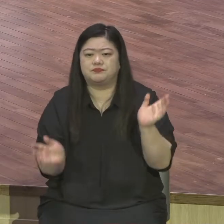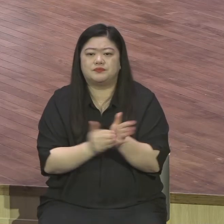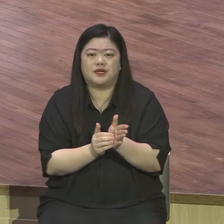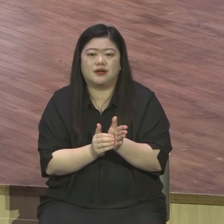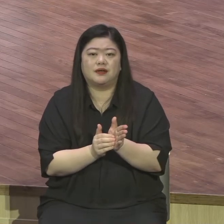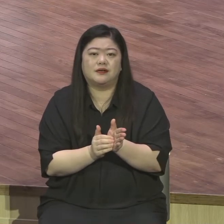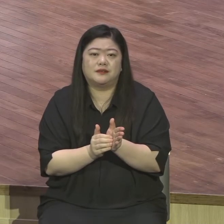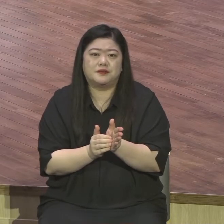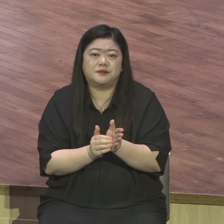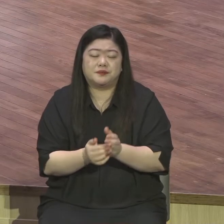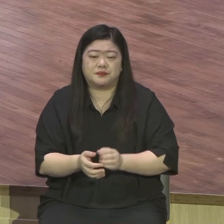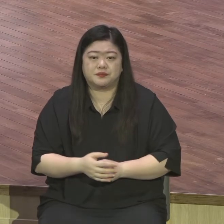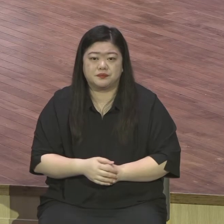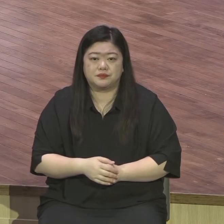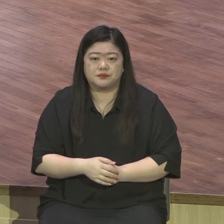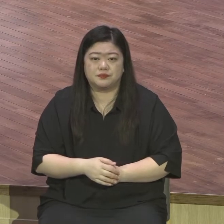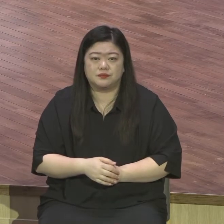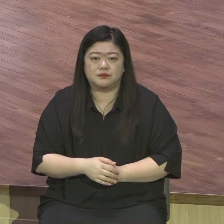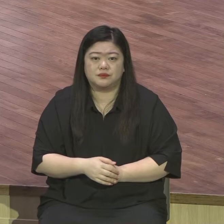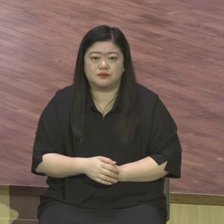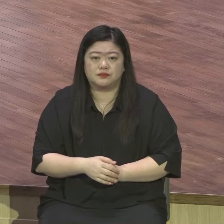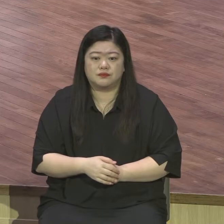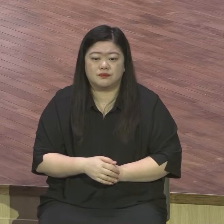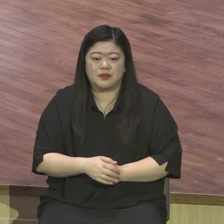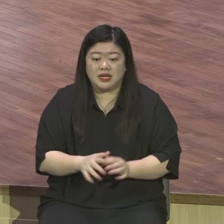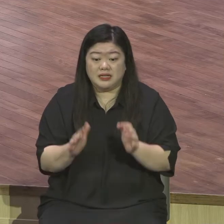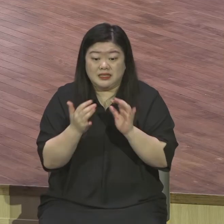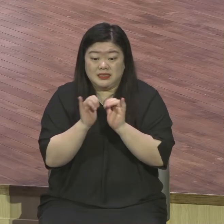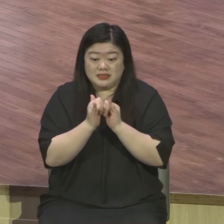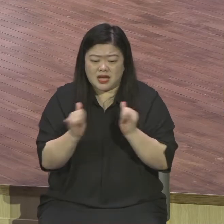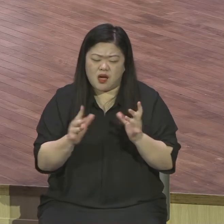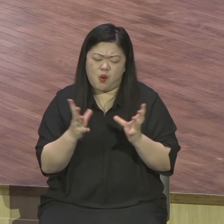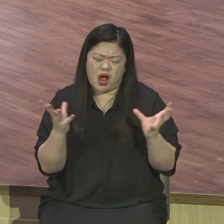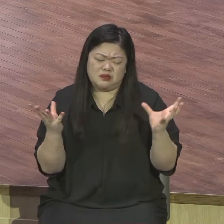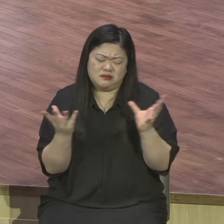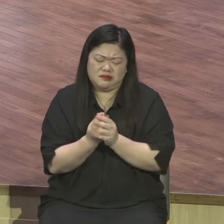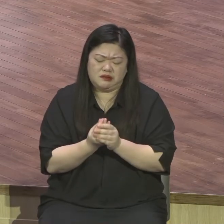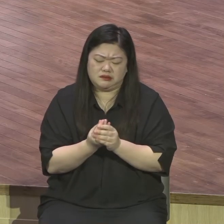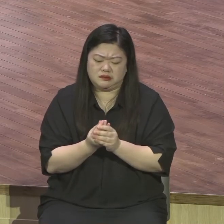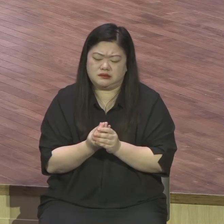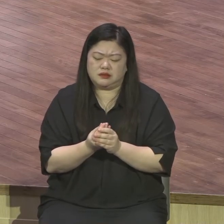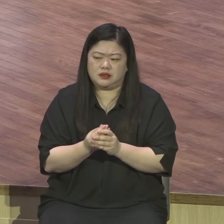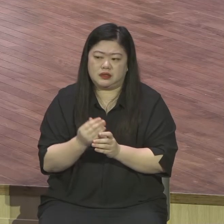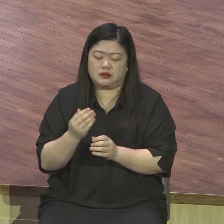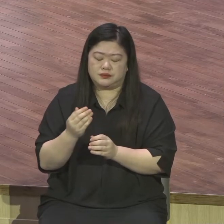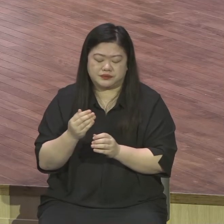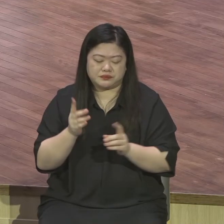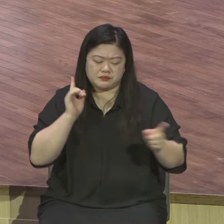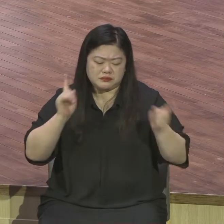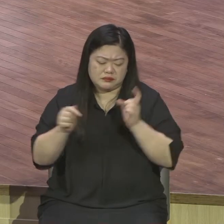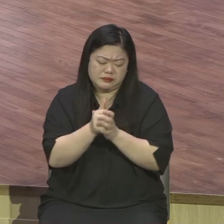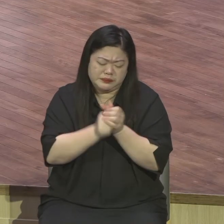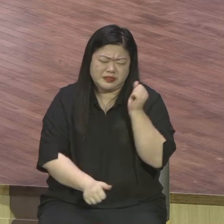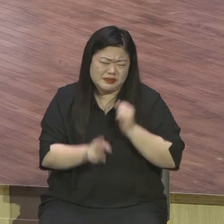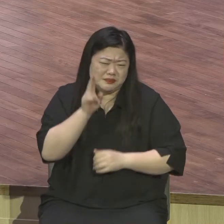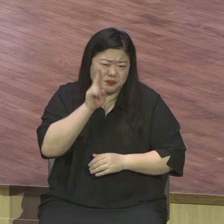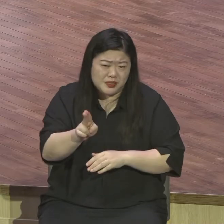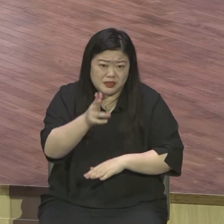인간은 전적 부패에서 자락으로는 절대로 구원을 얻을 수 없는 존재라고